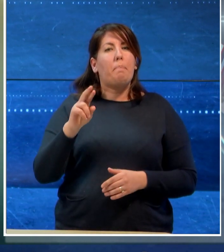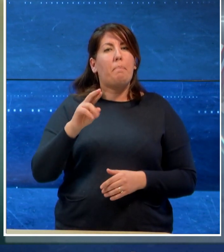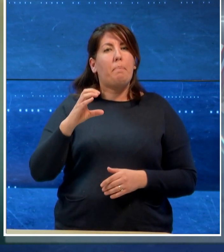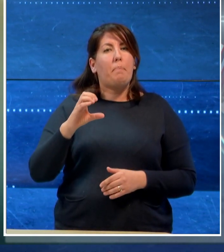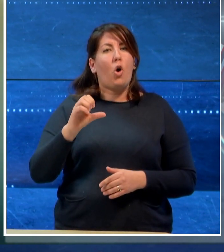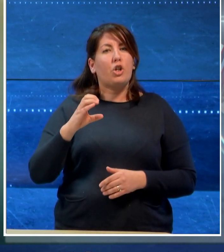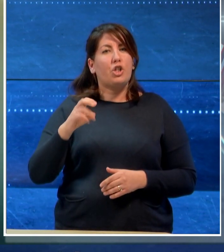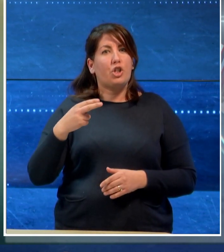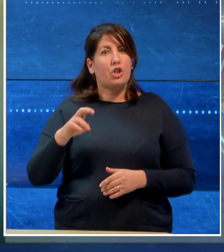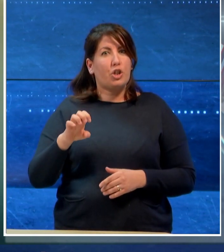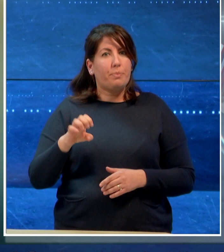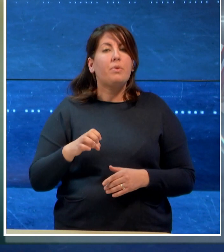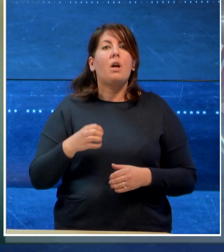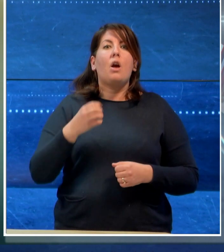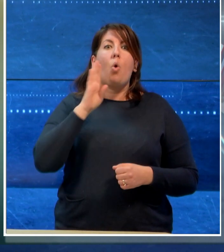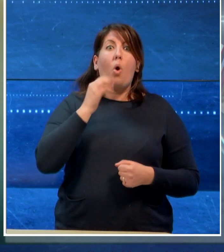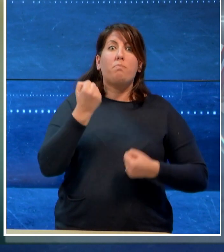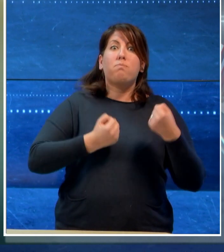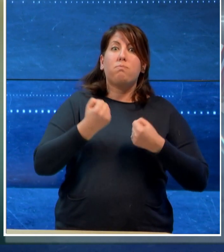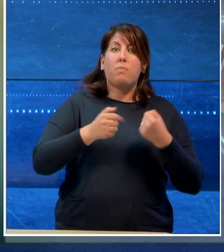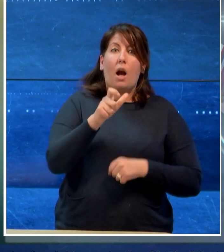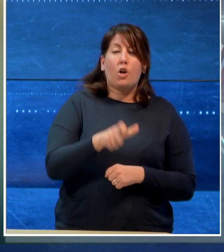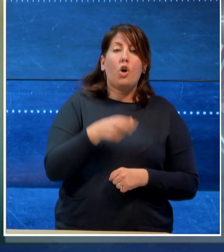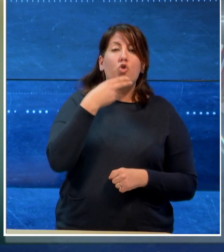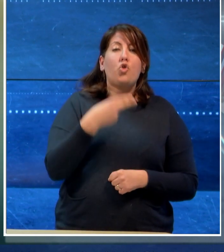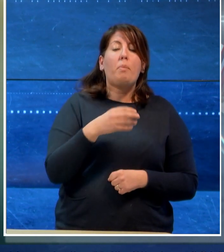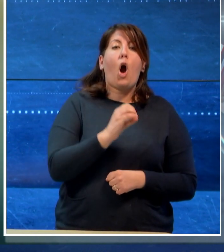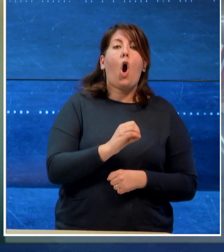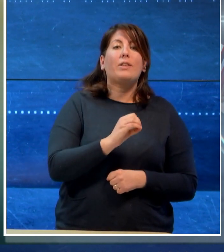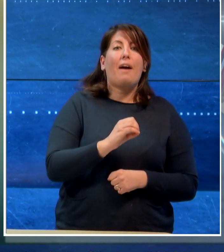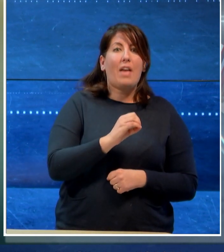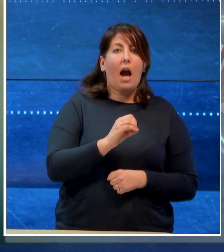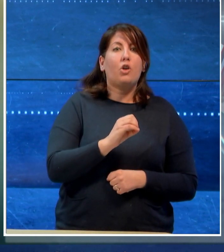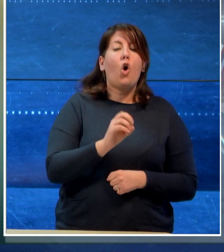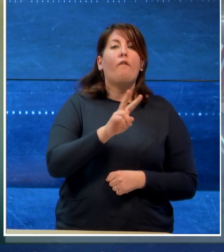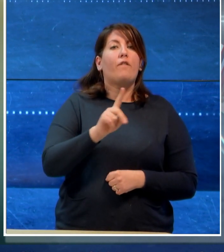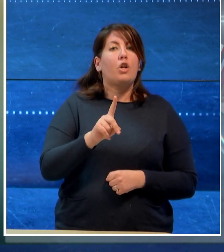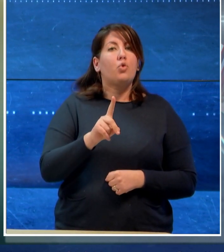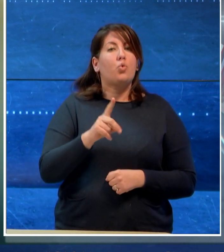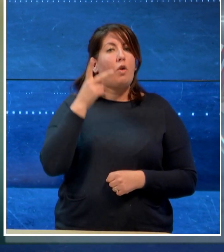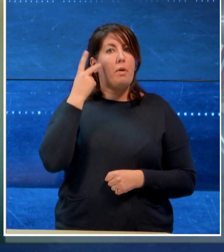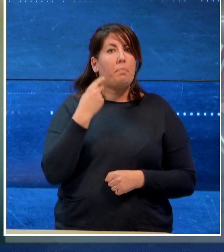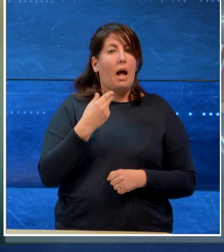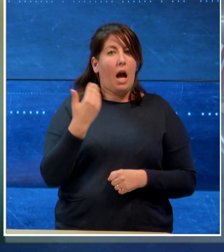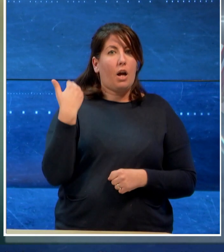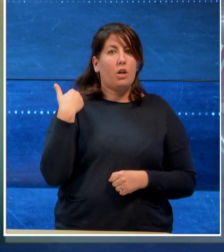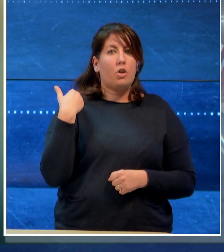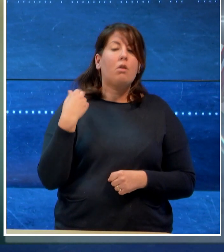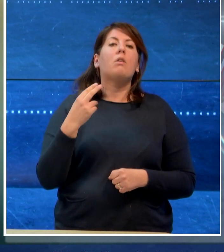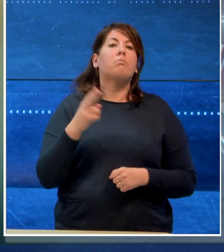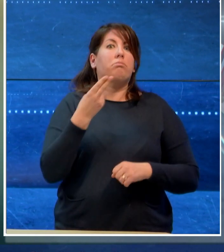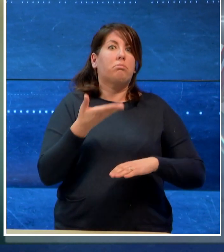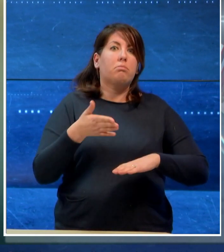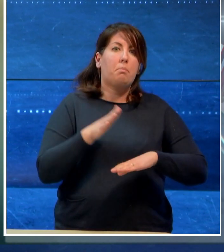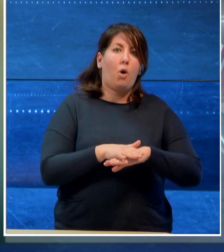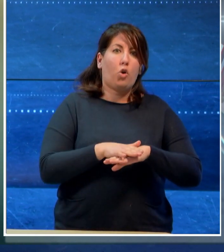Salentino Mattia Ottaviano il 21 febbraio scorso. Si tratta di un